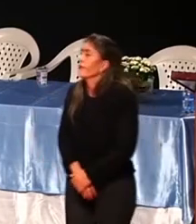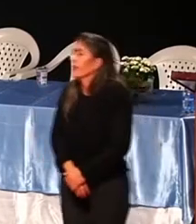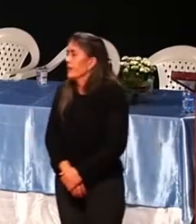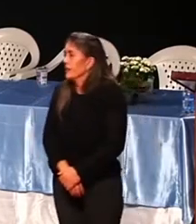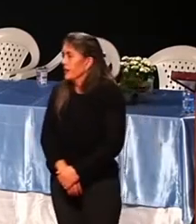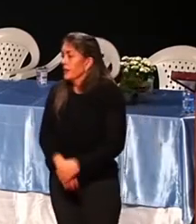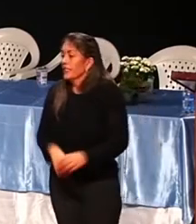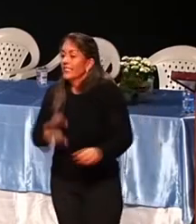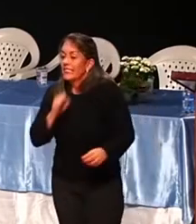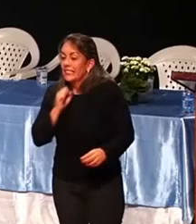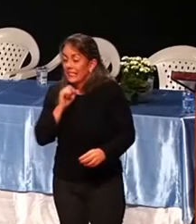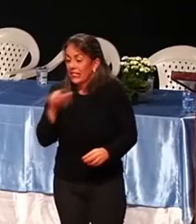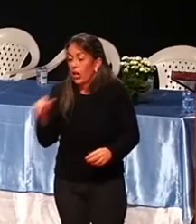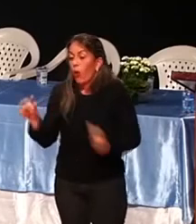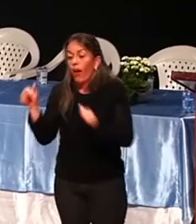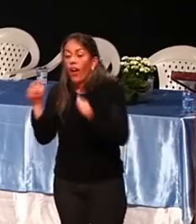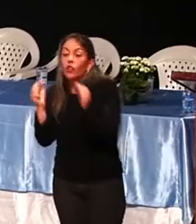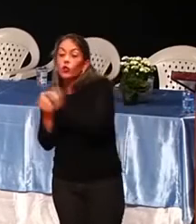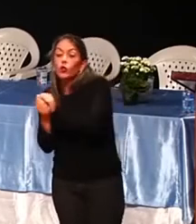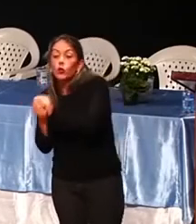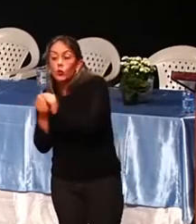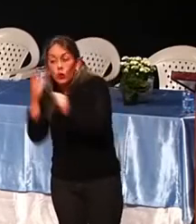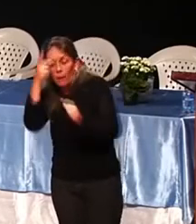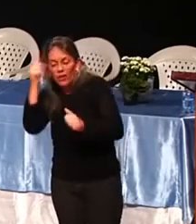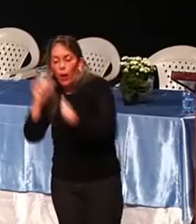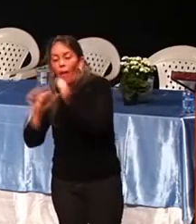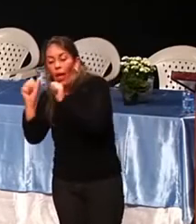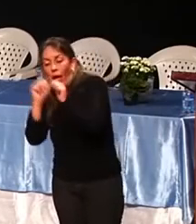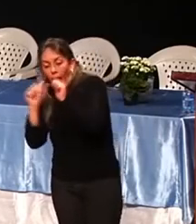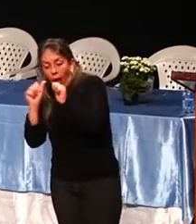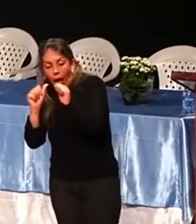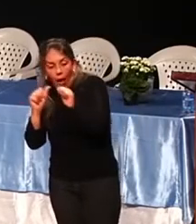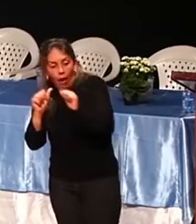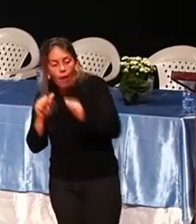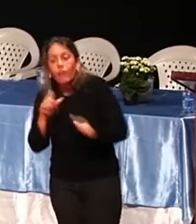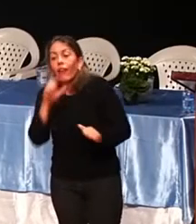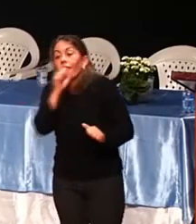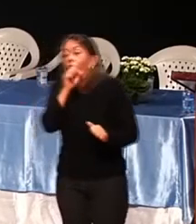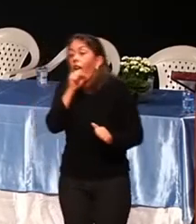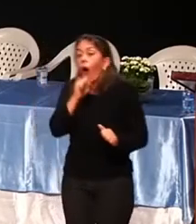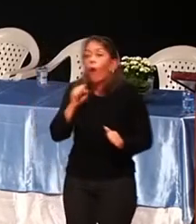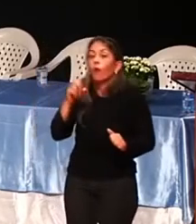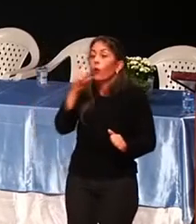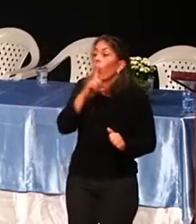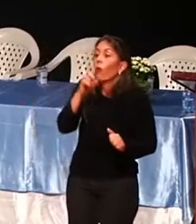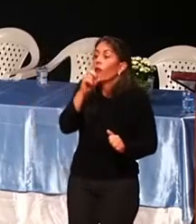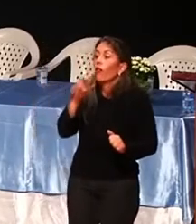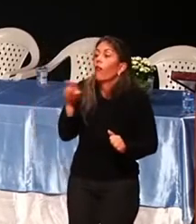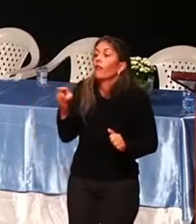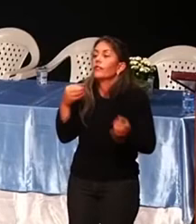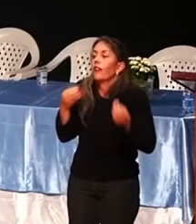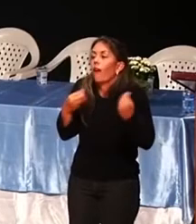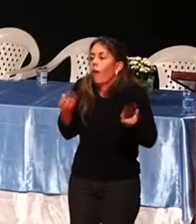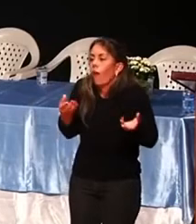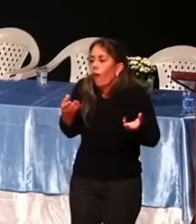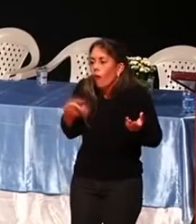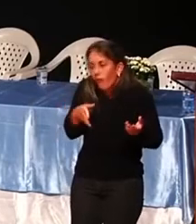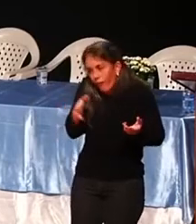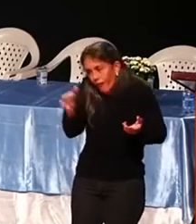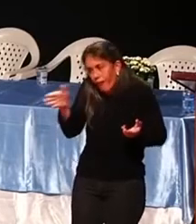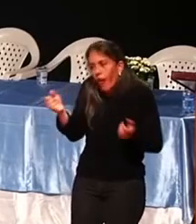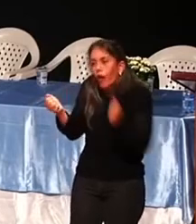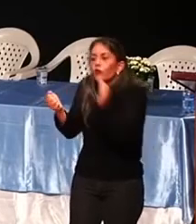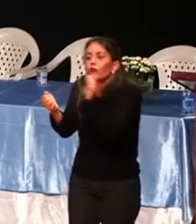Final de semana você vai lá no Itaguá, tá ali, Nem água elas vêem, fica ali no arzinho, na